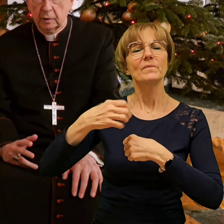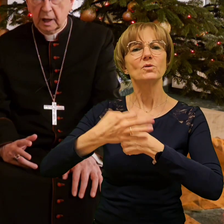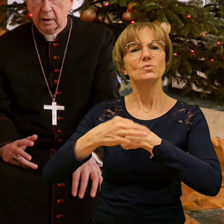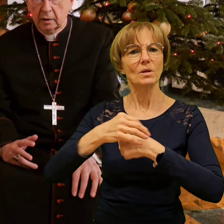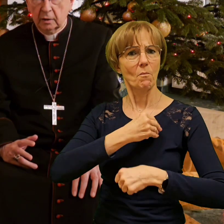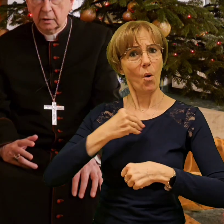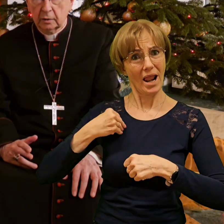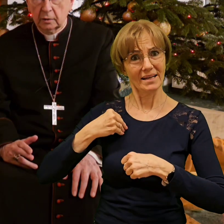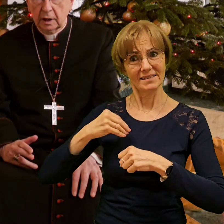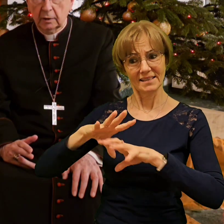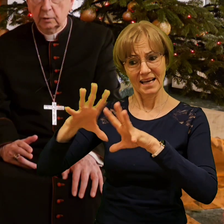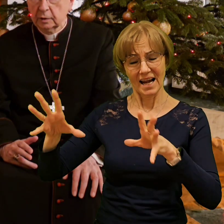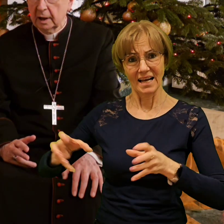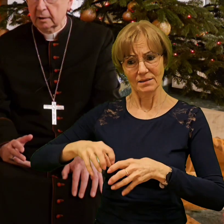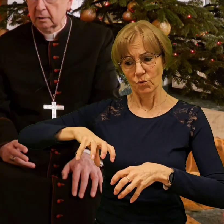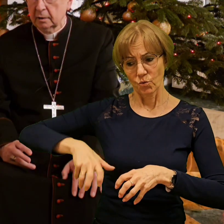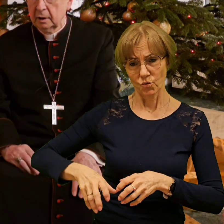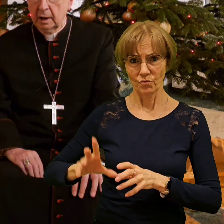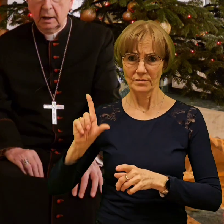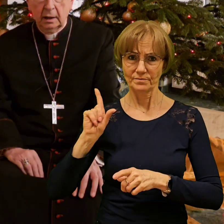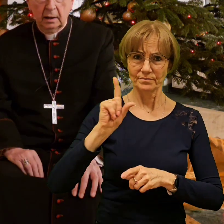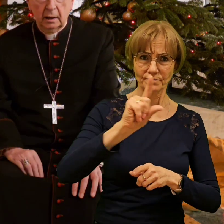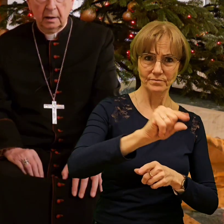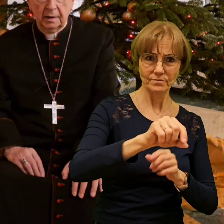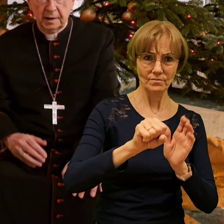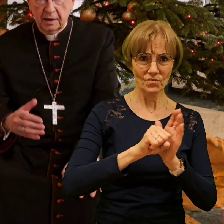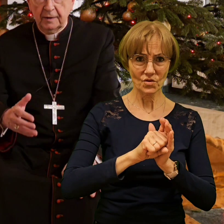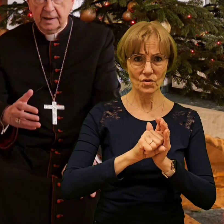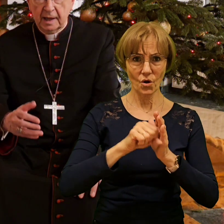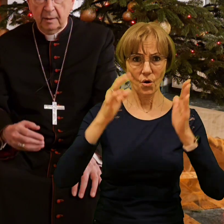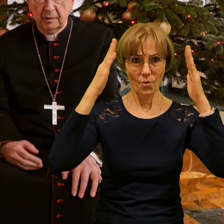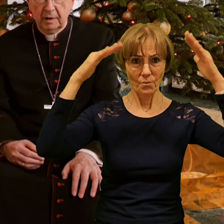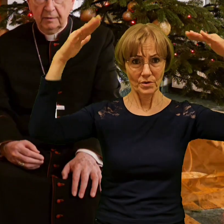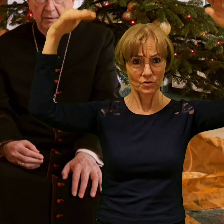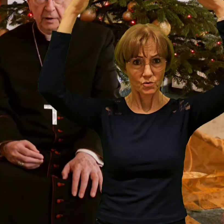lutego ze świecami właśnie,